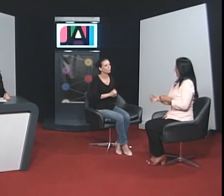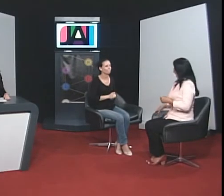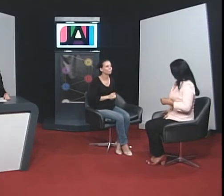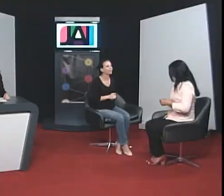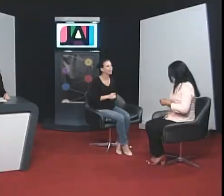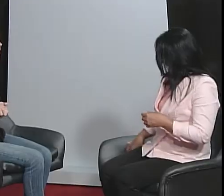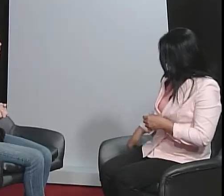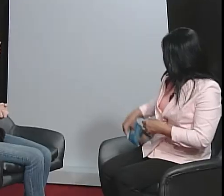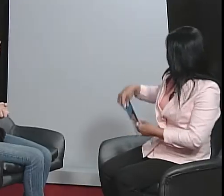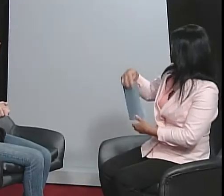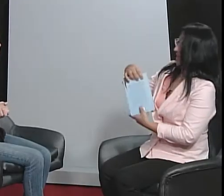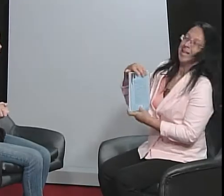Ah, eu quero aproveitar.